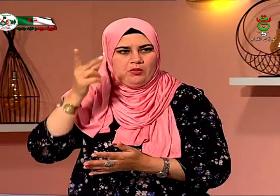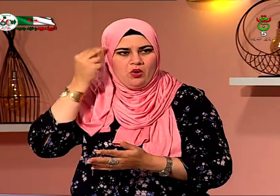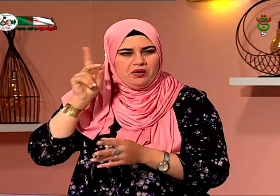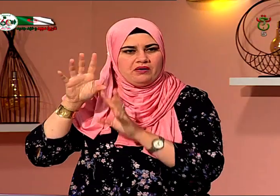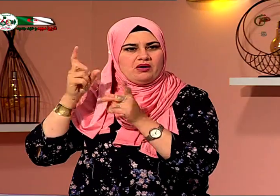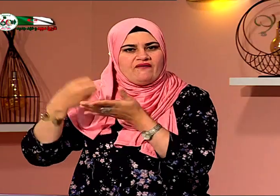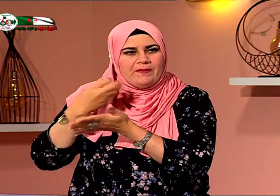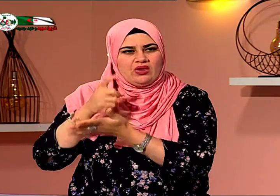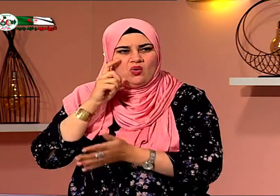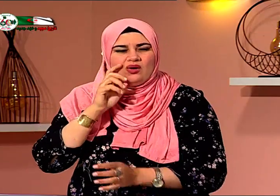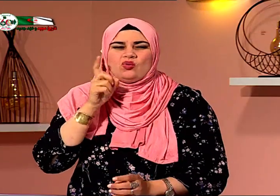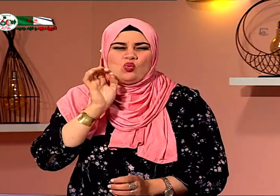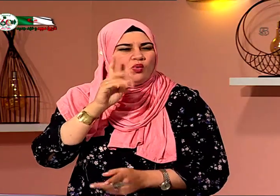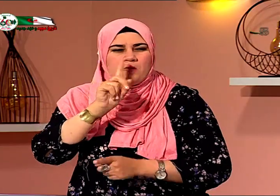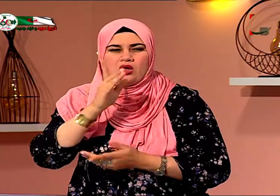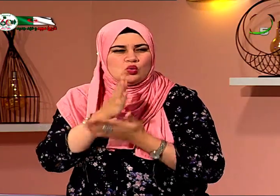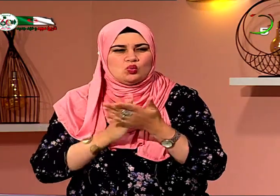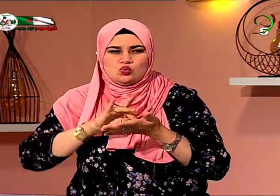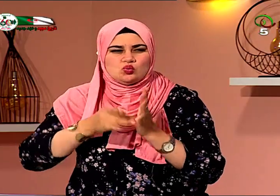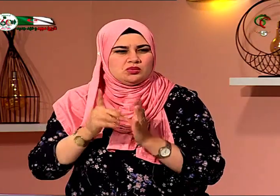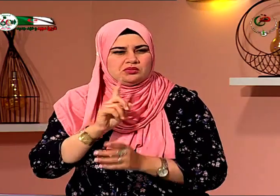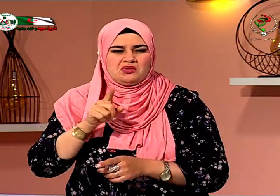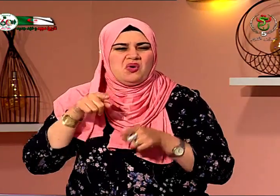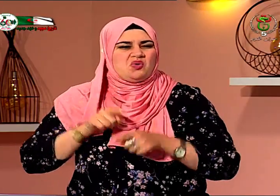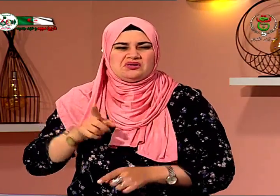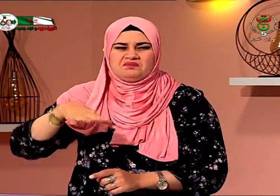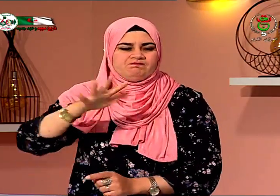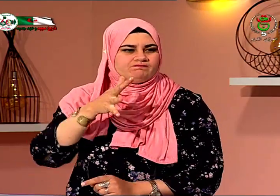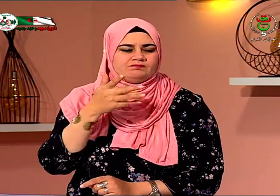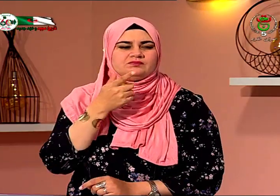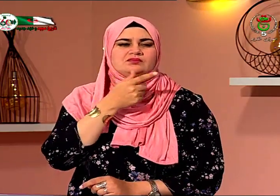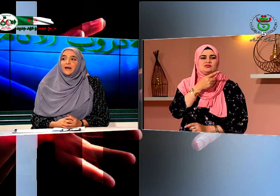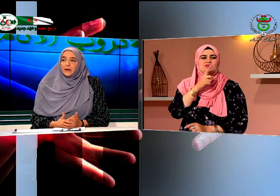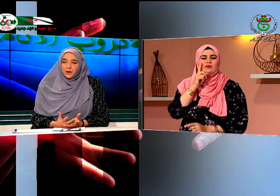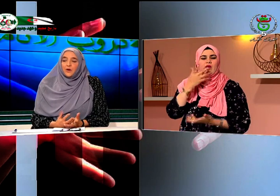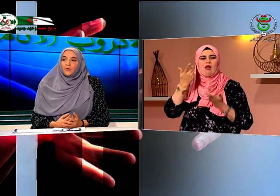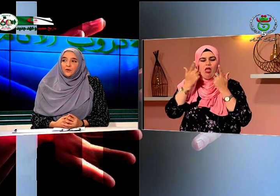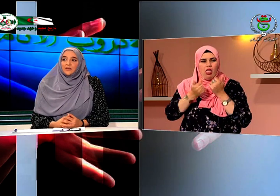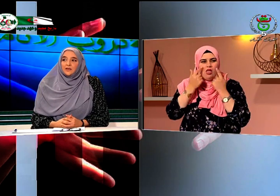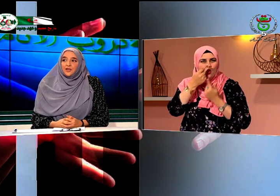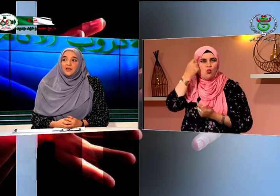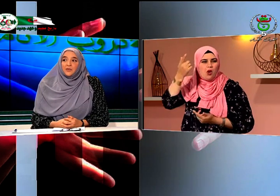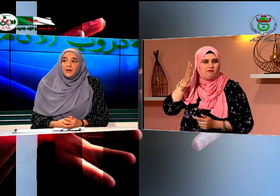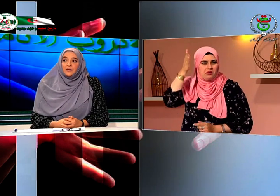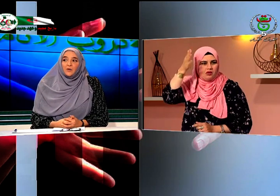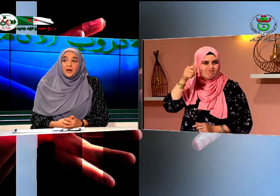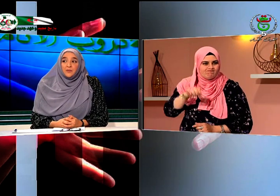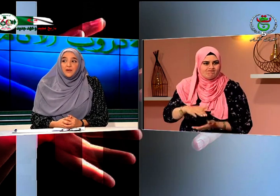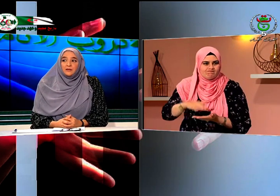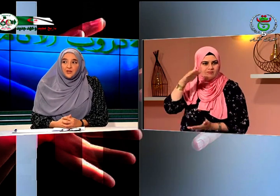ليسوا من فئة الصم فلا يقومون بهذا التشخيص هذا لنقص الإعلام ونقص التشهير بماذا وأهمية التشخيص